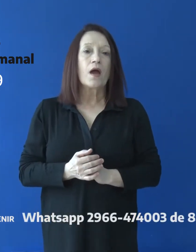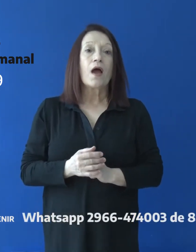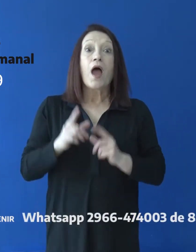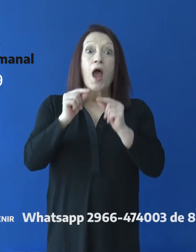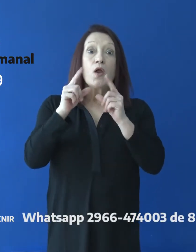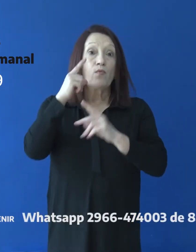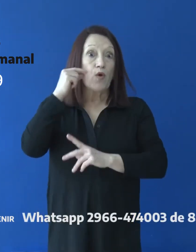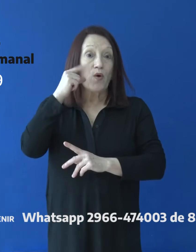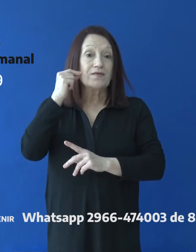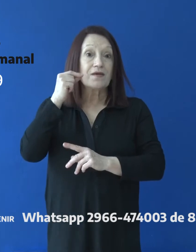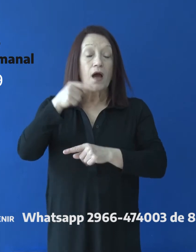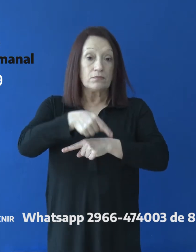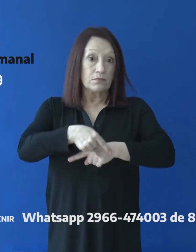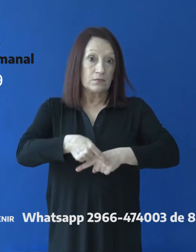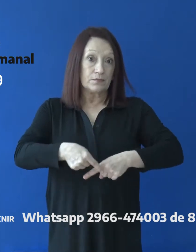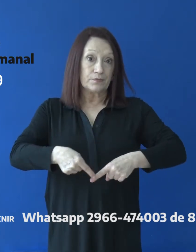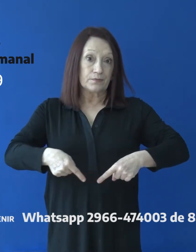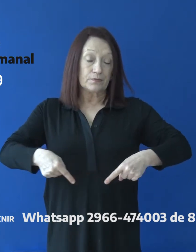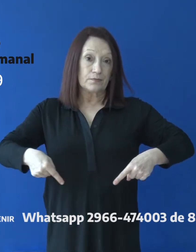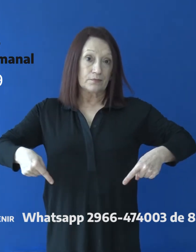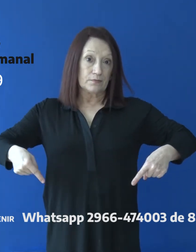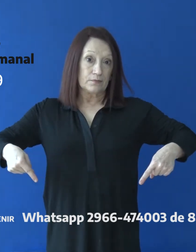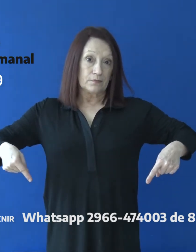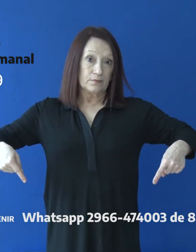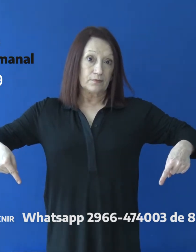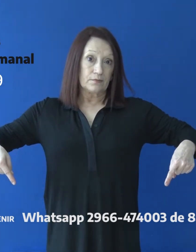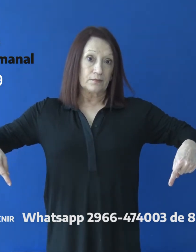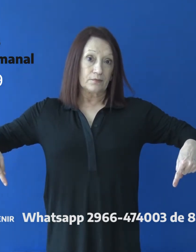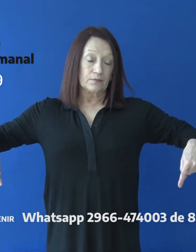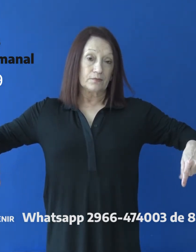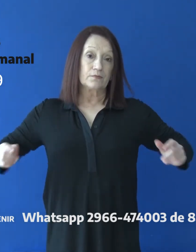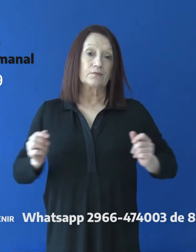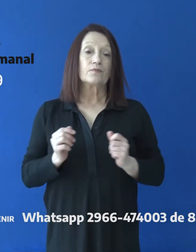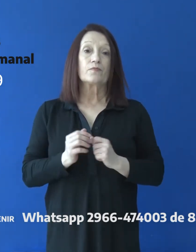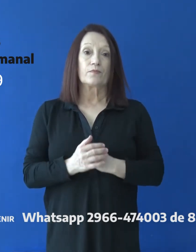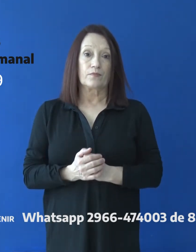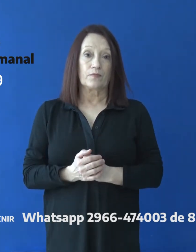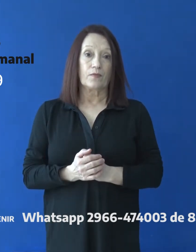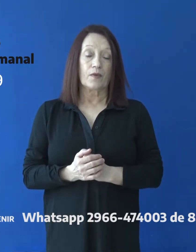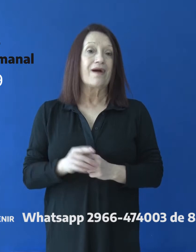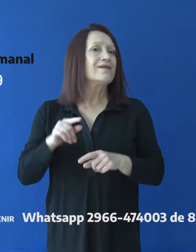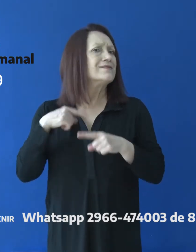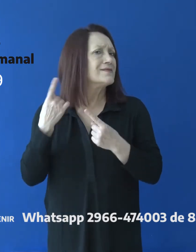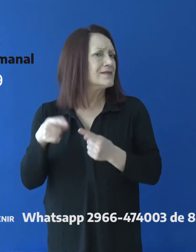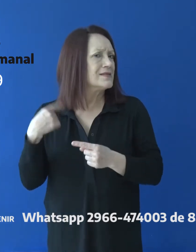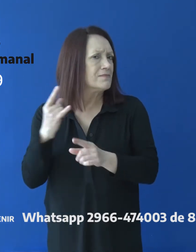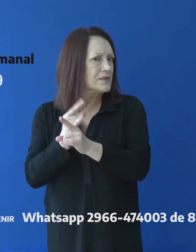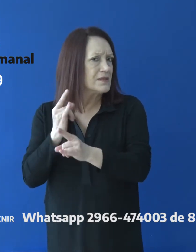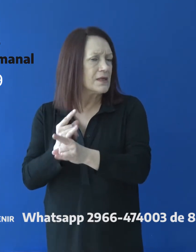número de WhatsApp 2966 47 40 03 sigue activo para